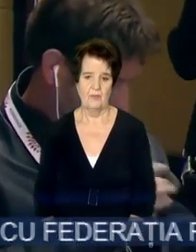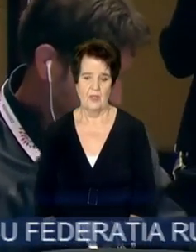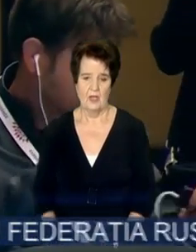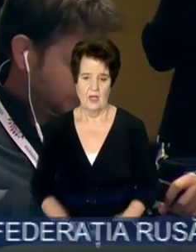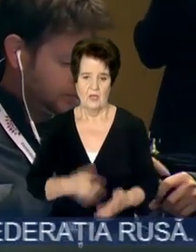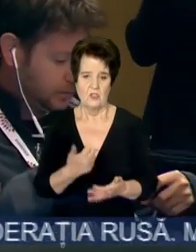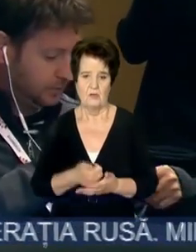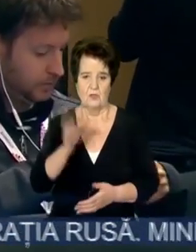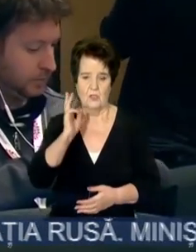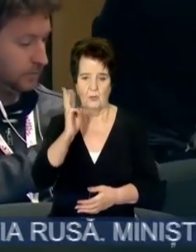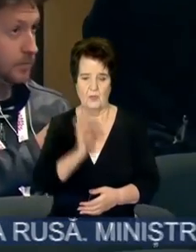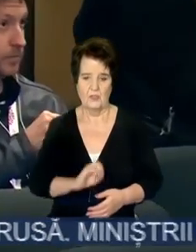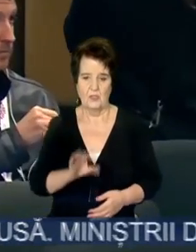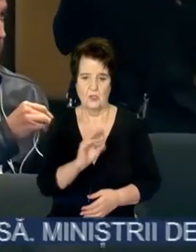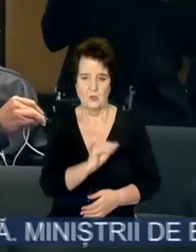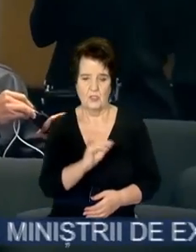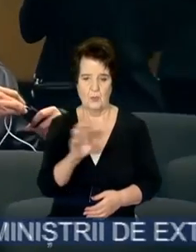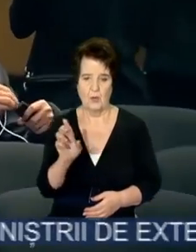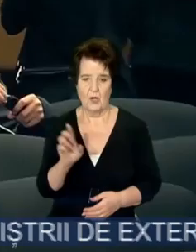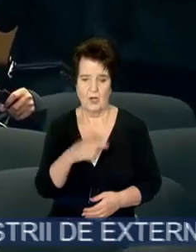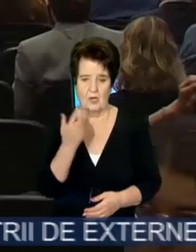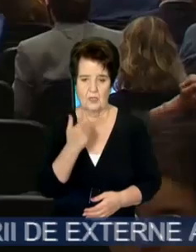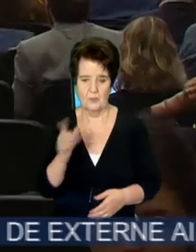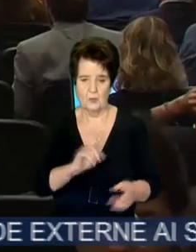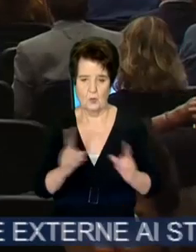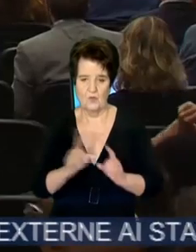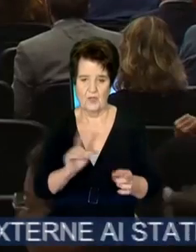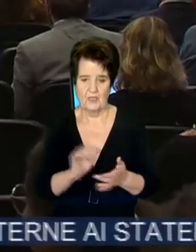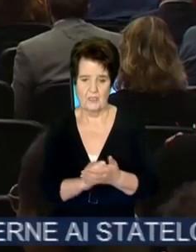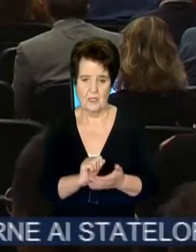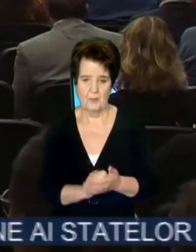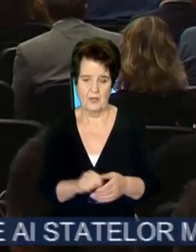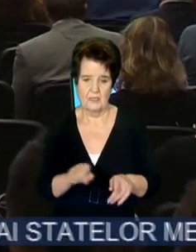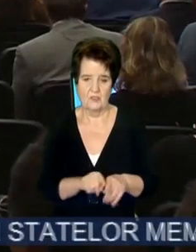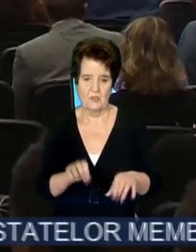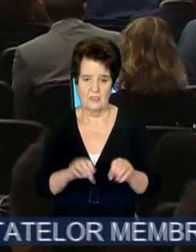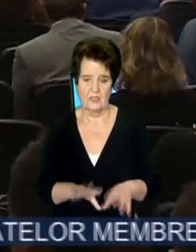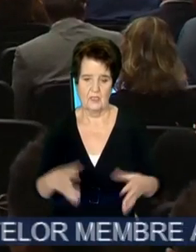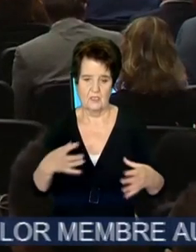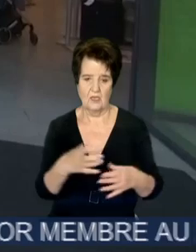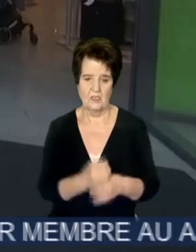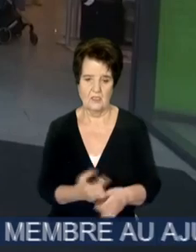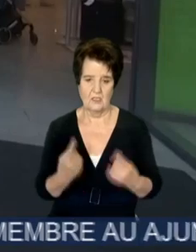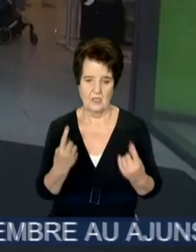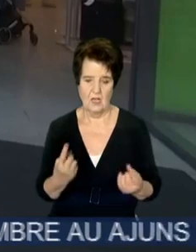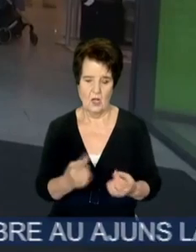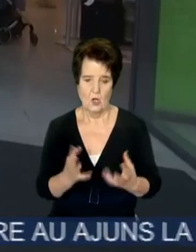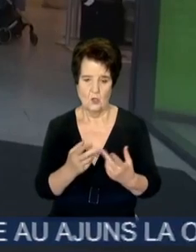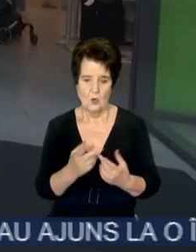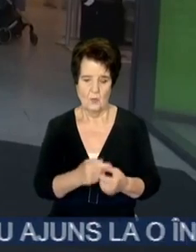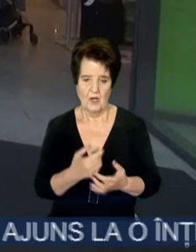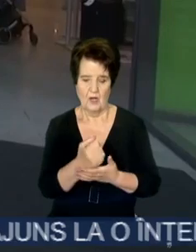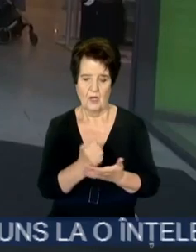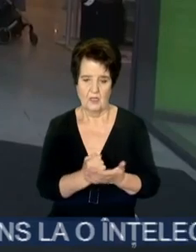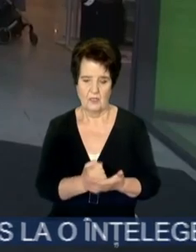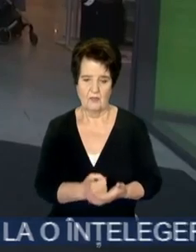Șeful diplomației europene, Jose Borel, a declarat într-o conferință de presă că această decizie va reduce semnificativ numărul de noi vize